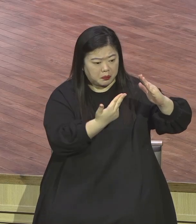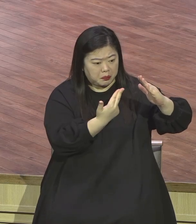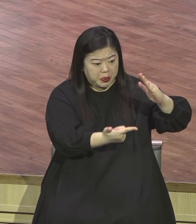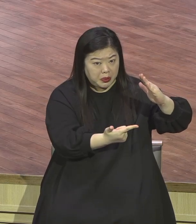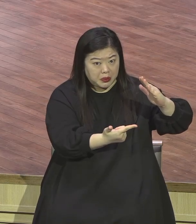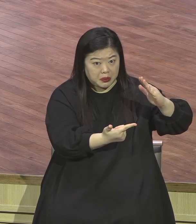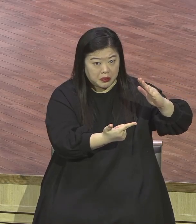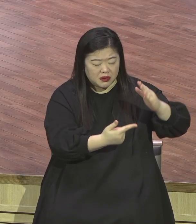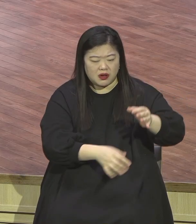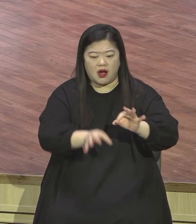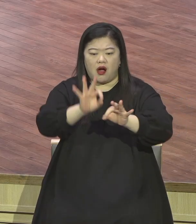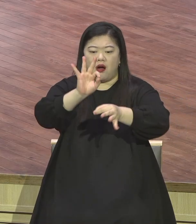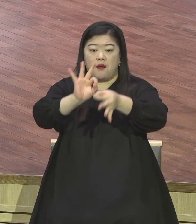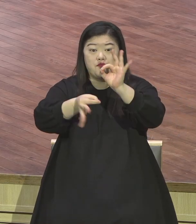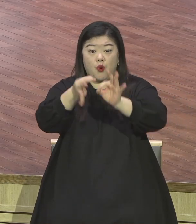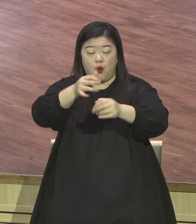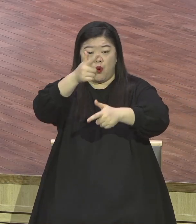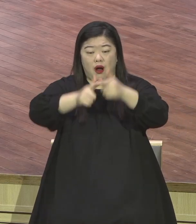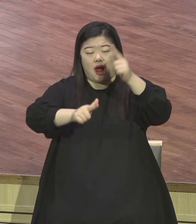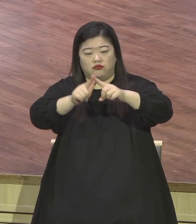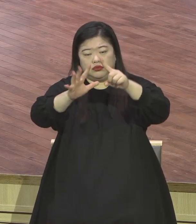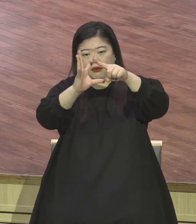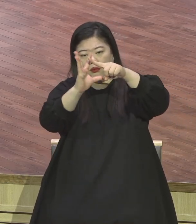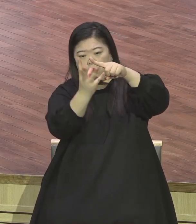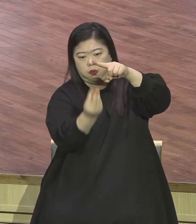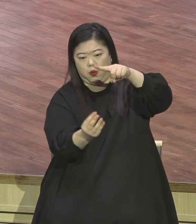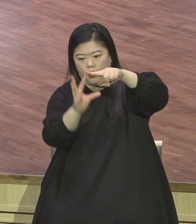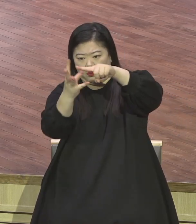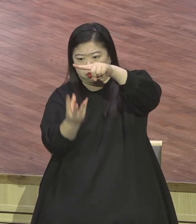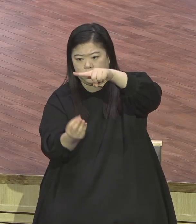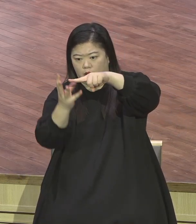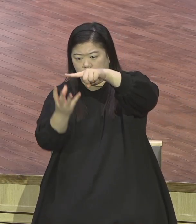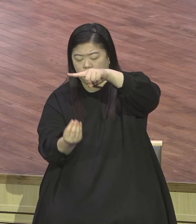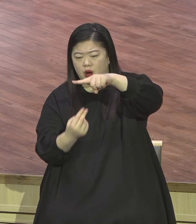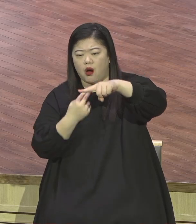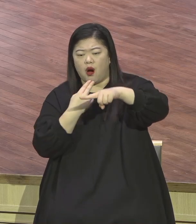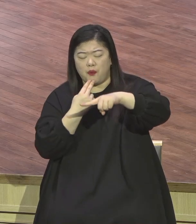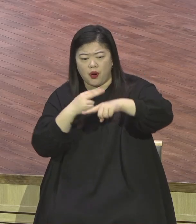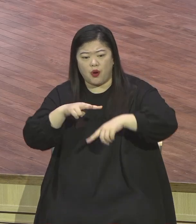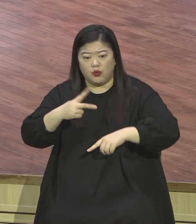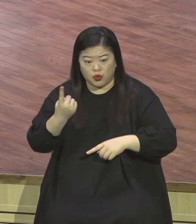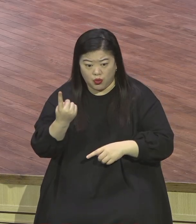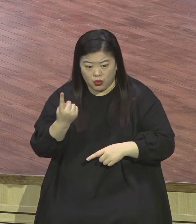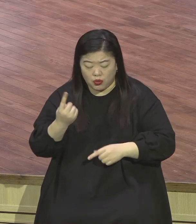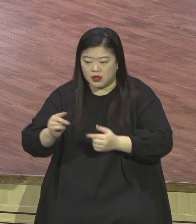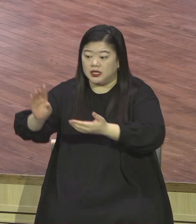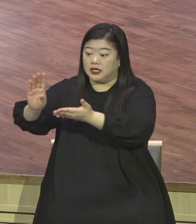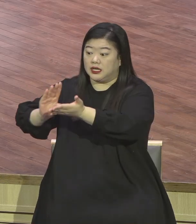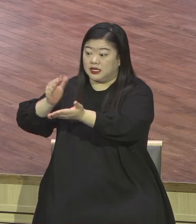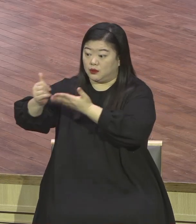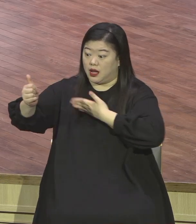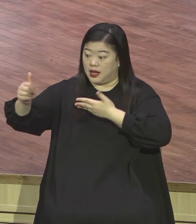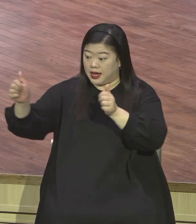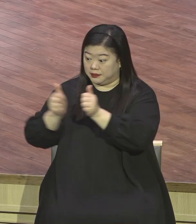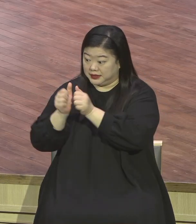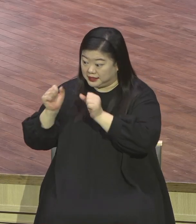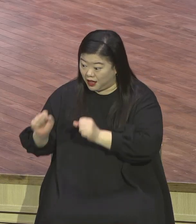할지라도 나는 여호와로 인하여 기뻐하려다 이게 인마누엘의 축복을 누리는